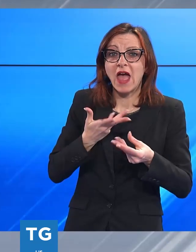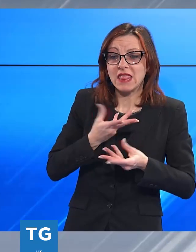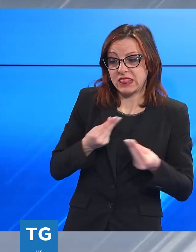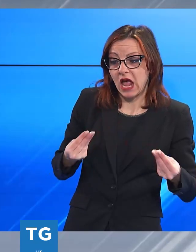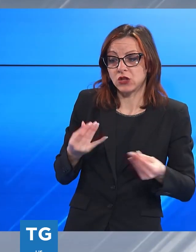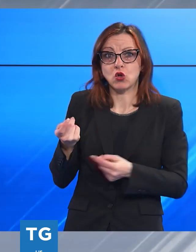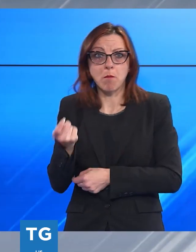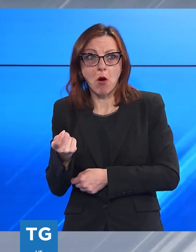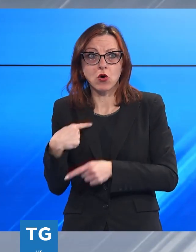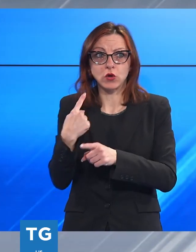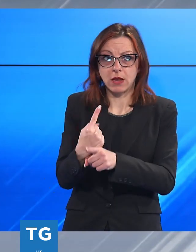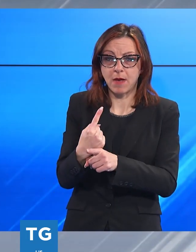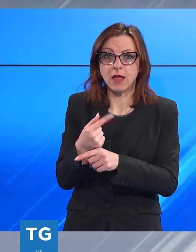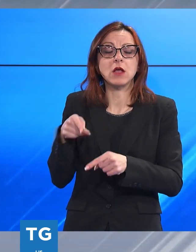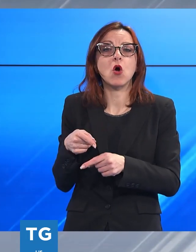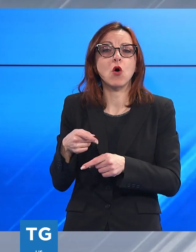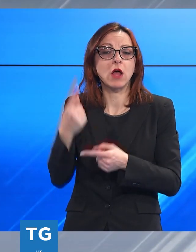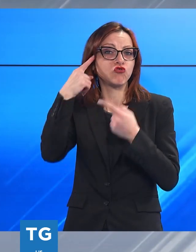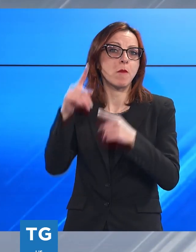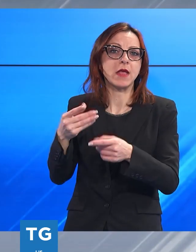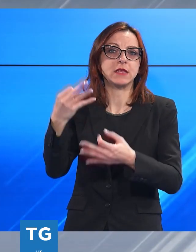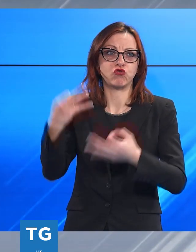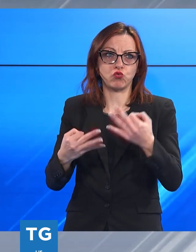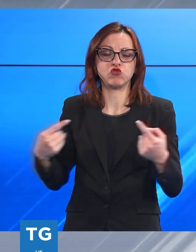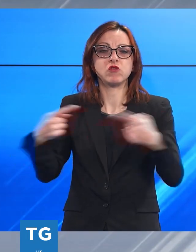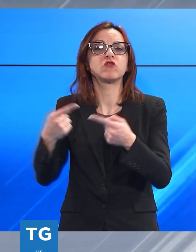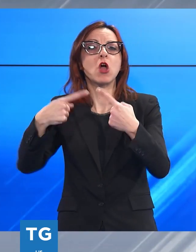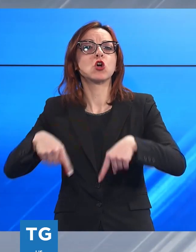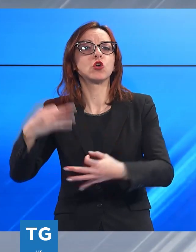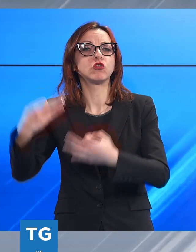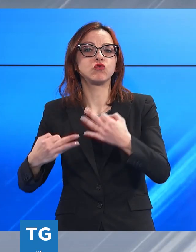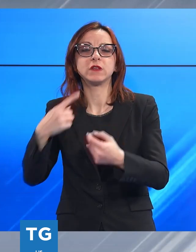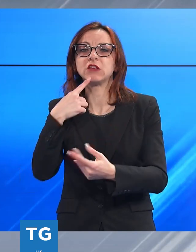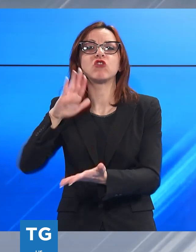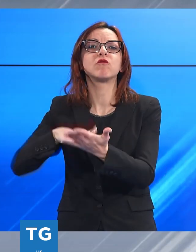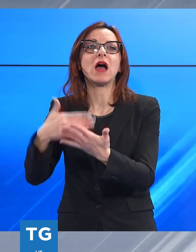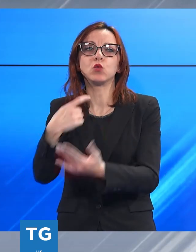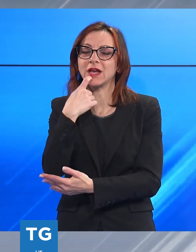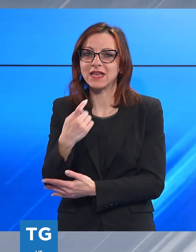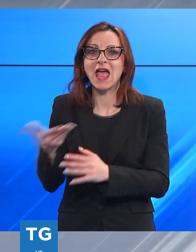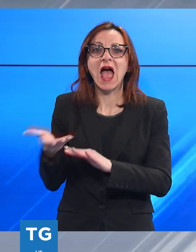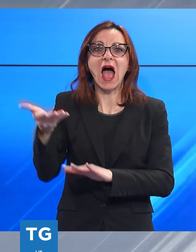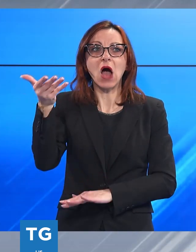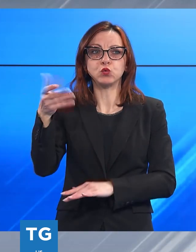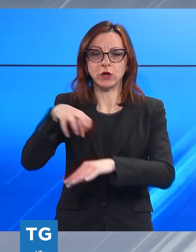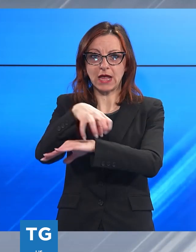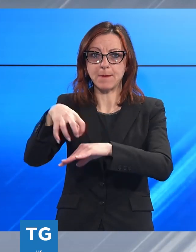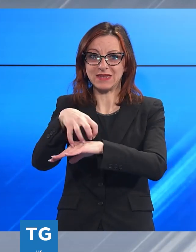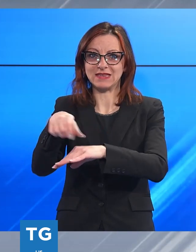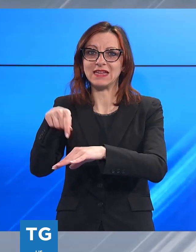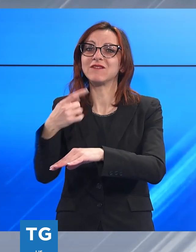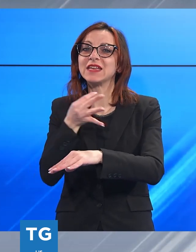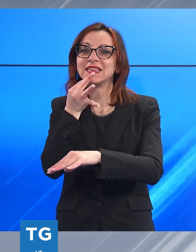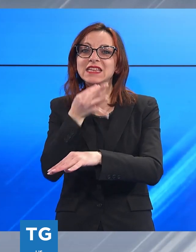giudici. La Corte di Giustizia ha detto che la scarsità della risorsa la valutano le autorità amministrative, quindi in questo caso